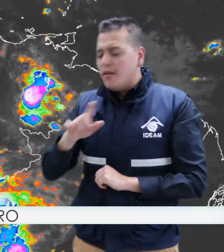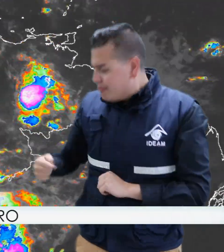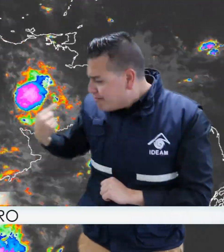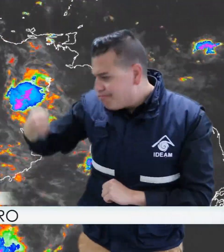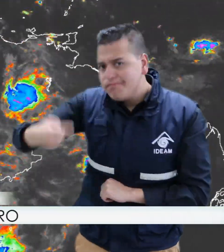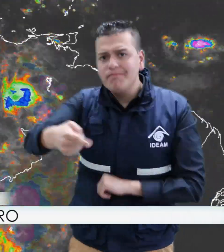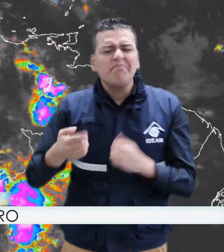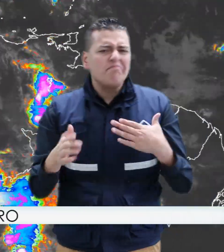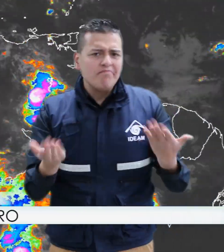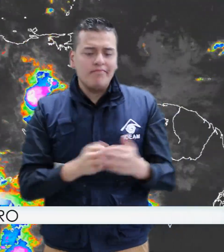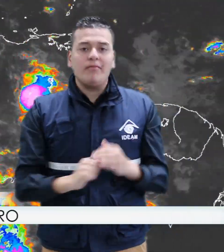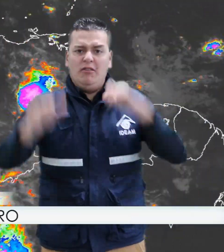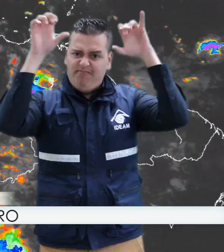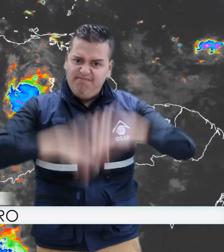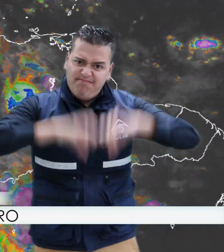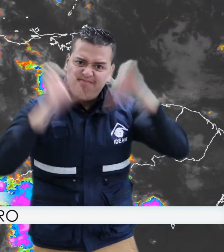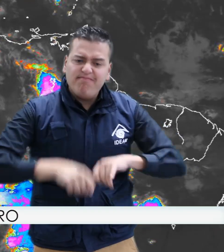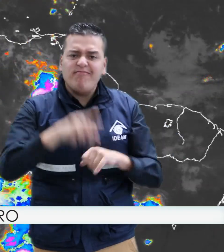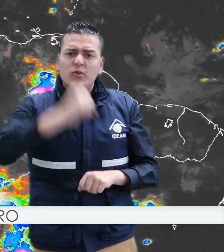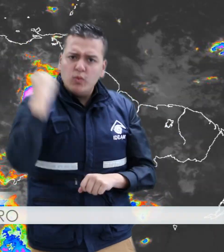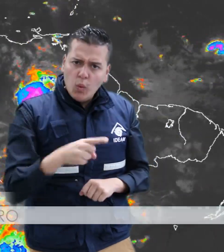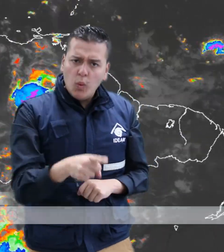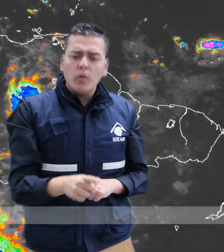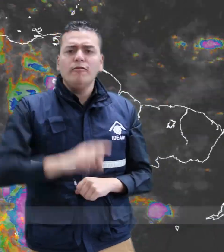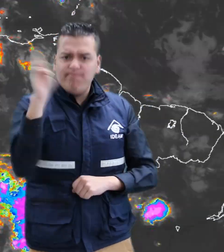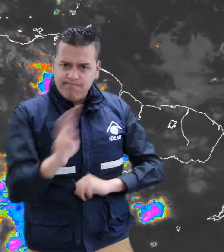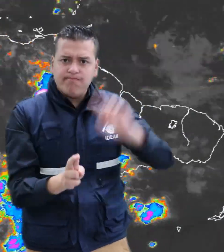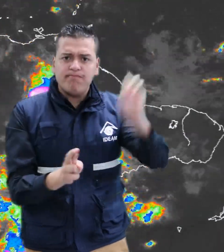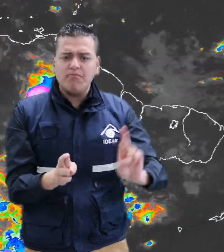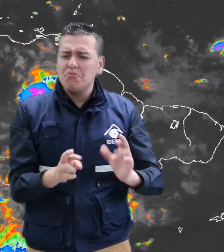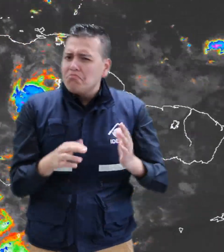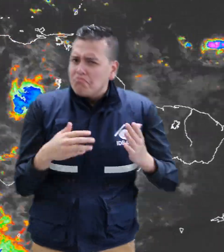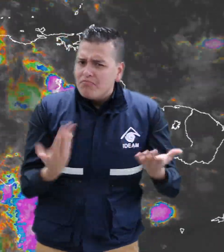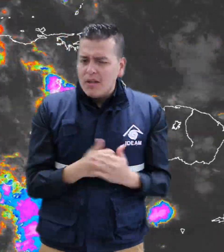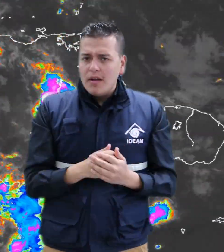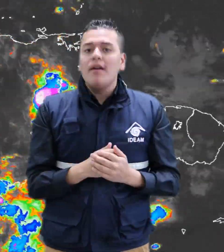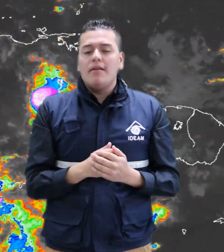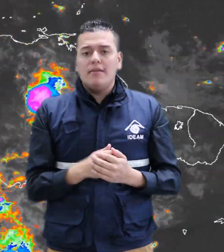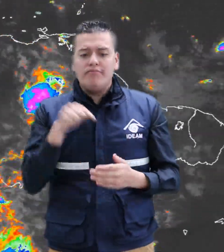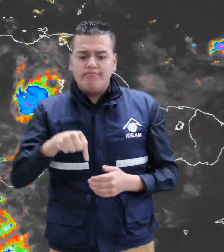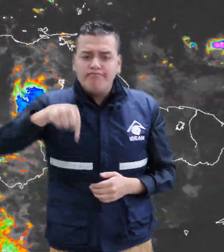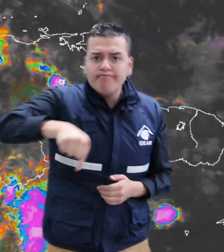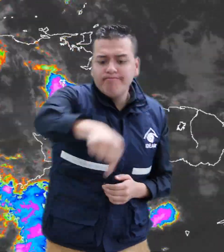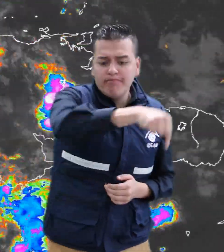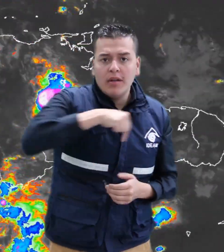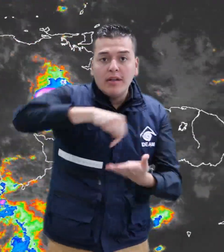últimas horas, lluvias fuertes y con presencia de actividad eléctrica, se han registrado en amplios sectores del centro y sur de la región